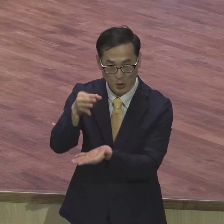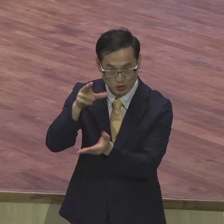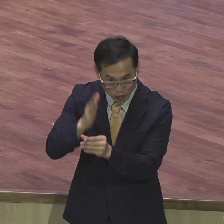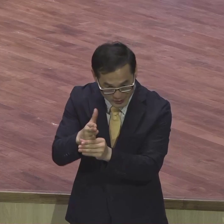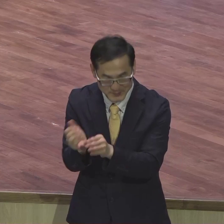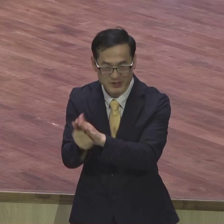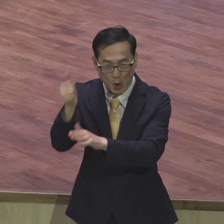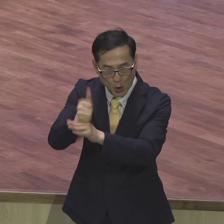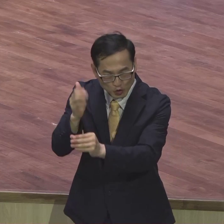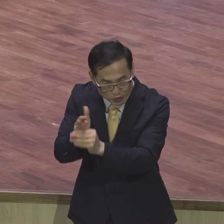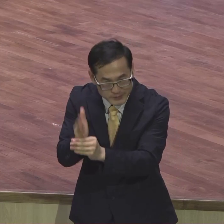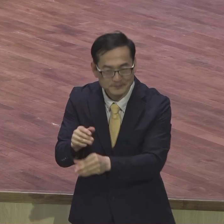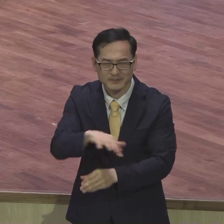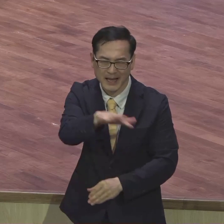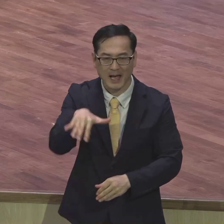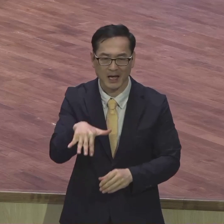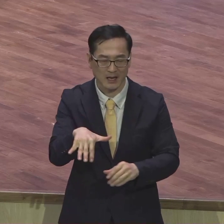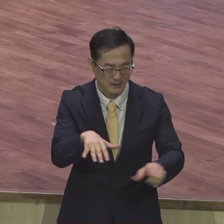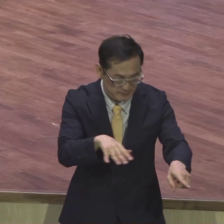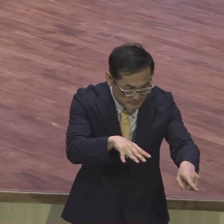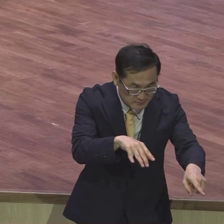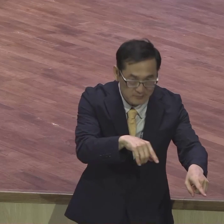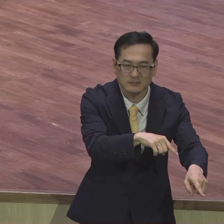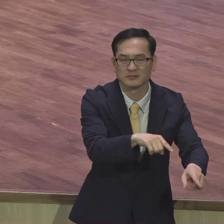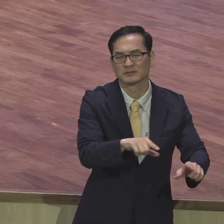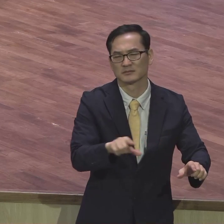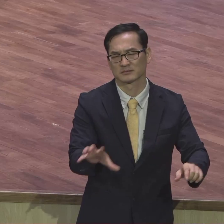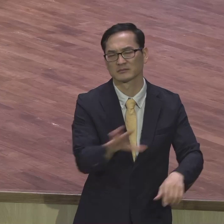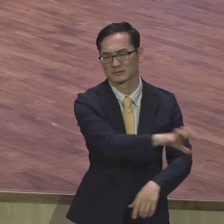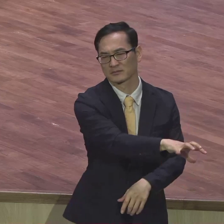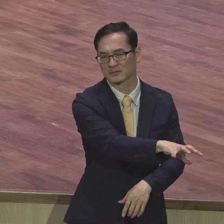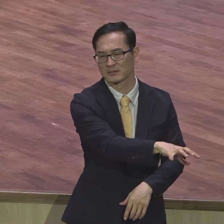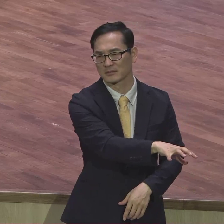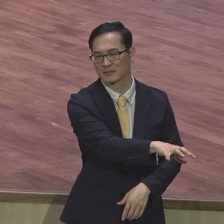빠져 있는 그것이 특징이에요 세상은 전부 어떻게 하다 내가 성공할까